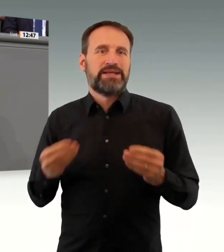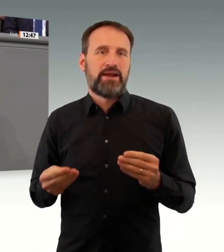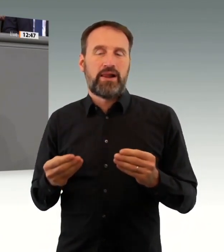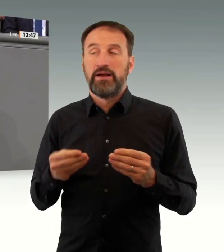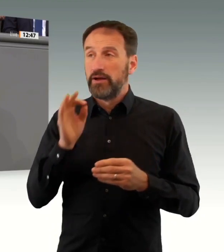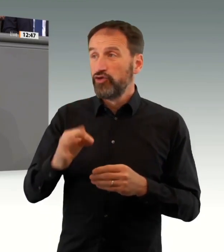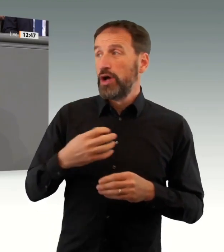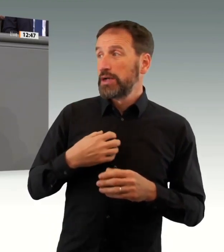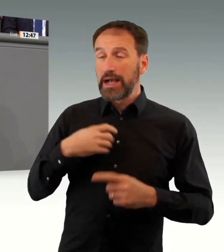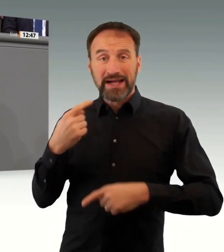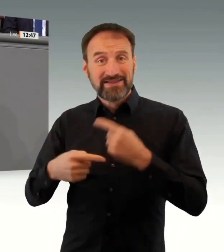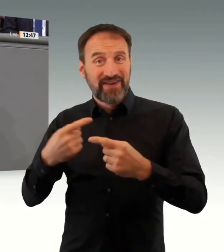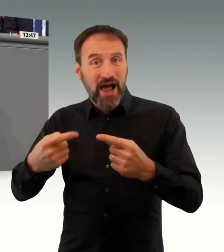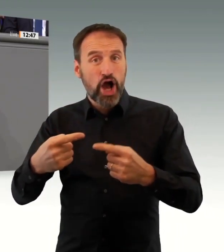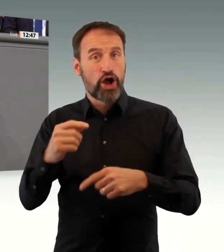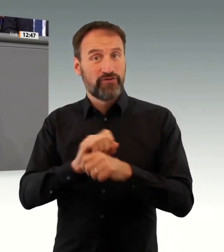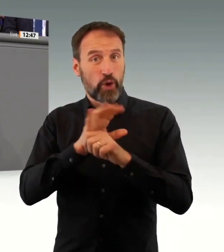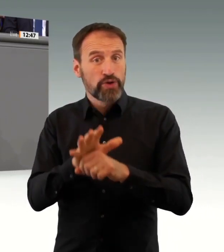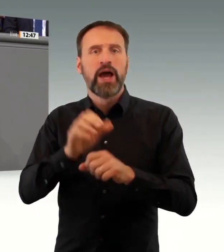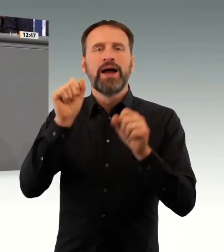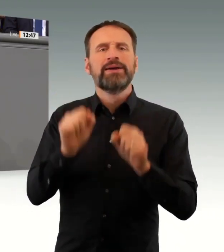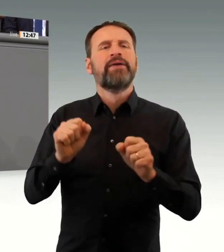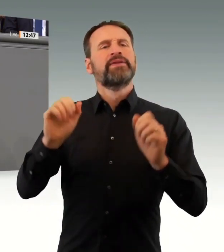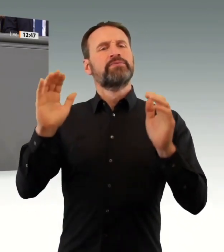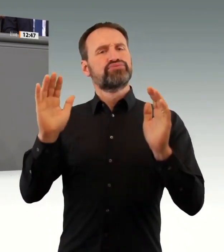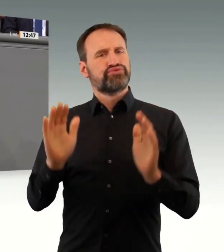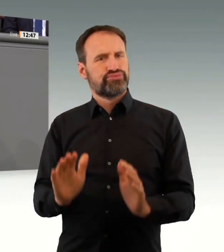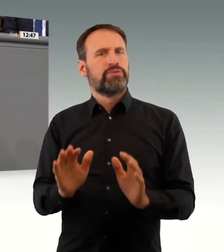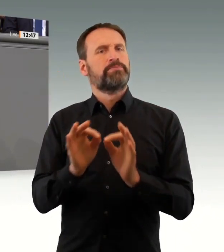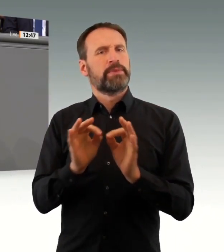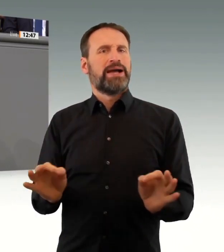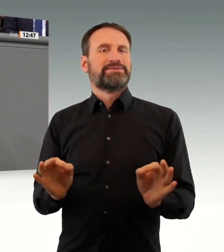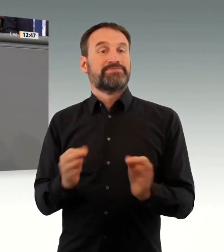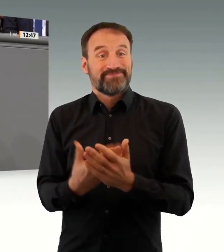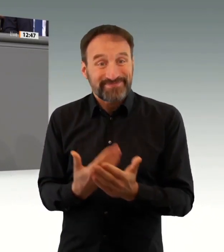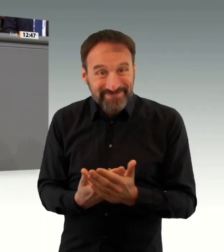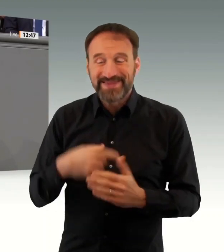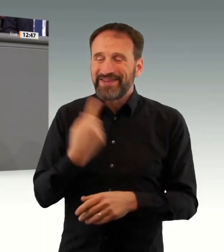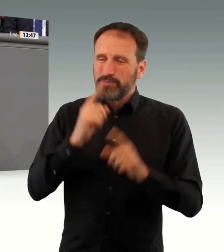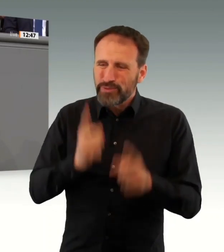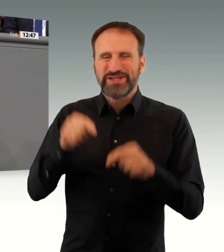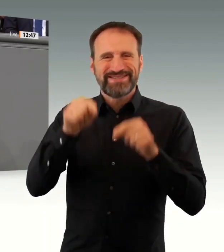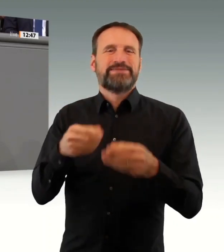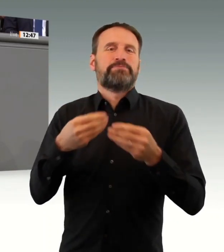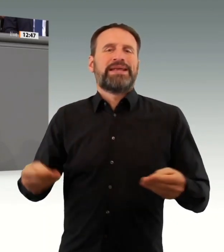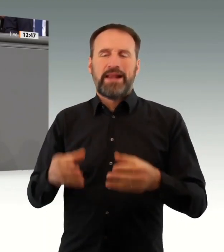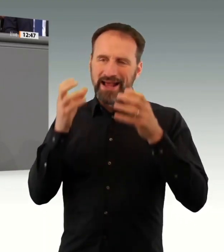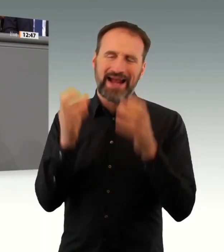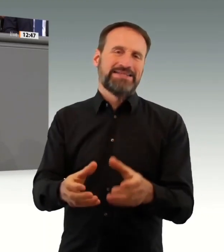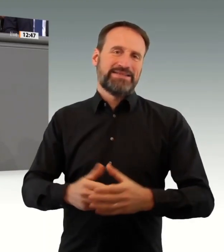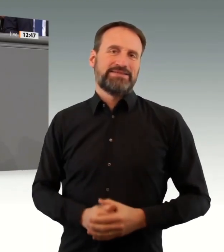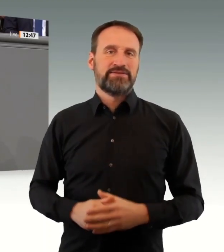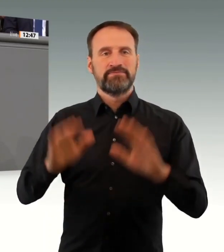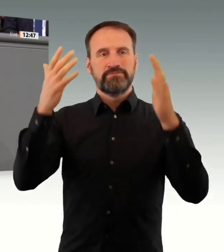Darum sorgen wir heute dafür, dass die besonders Verletzlichen so gut wie möglich geschützt werden.